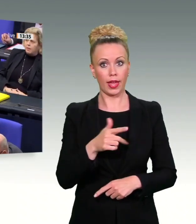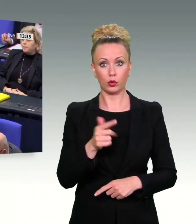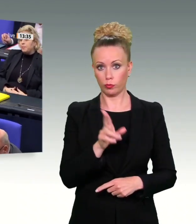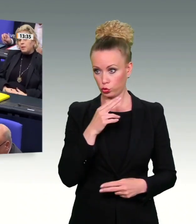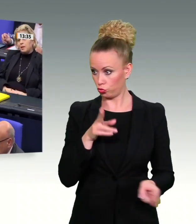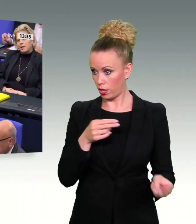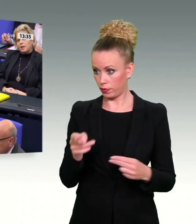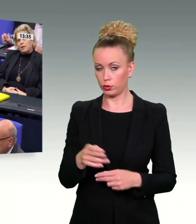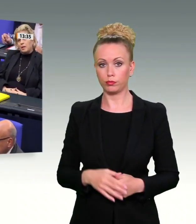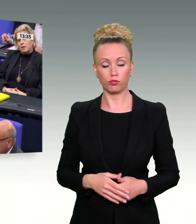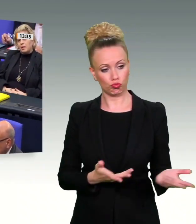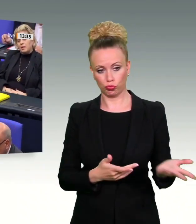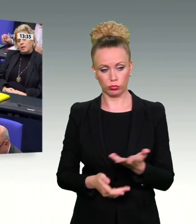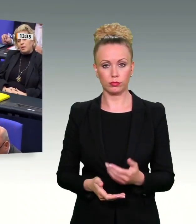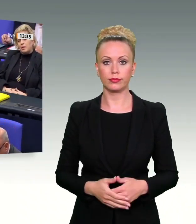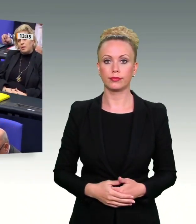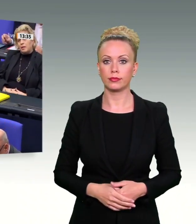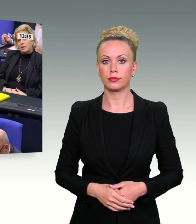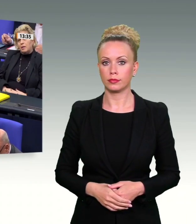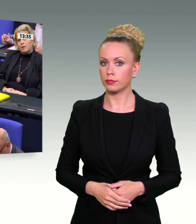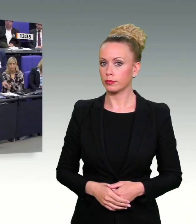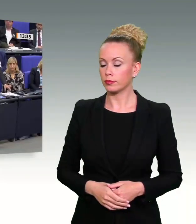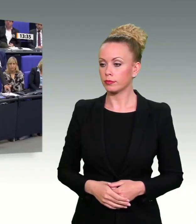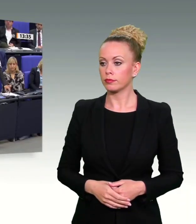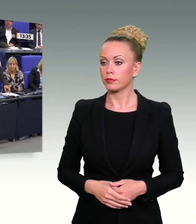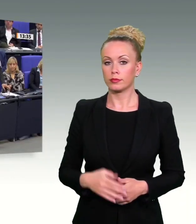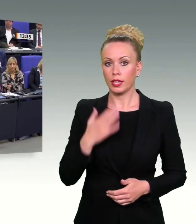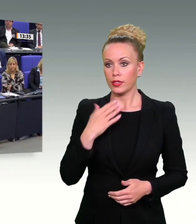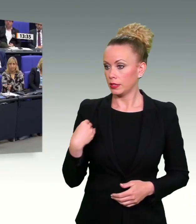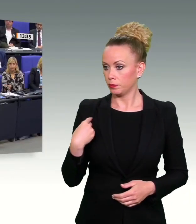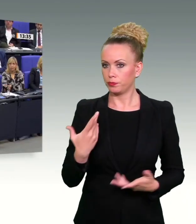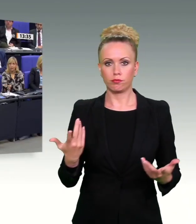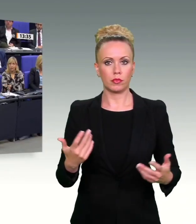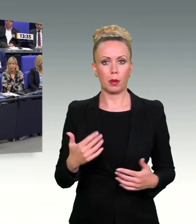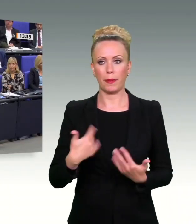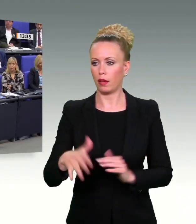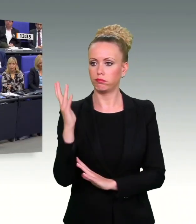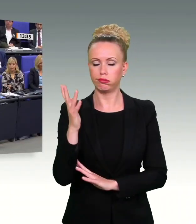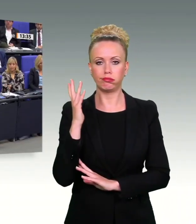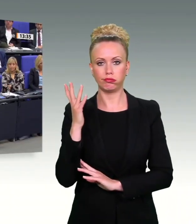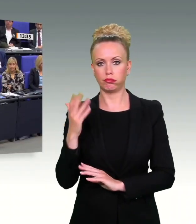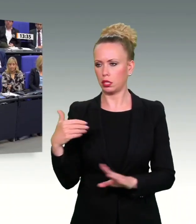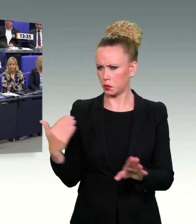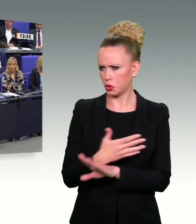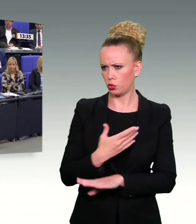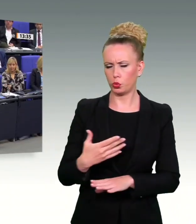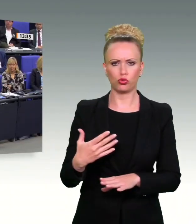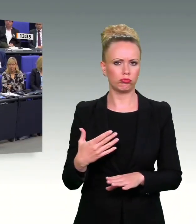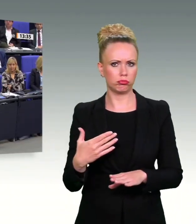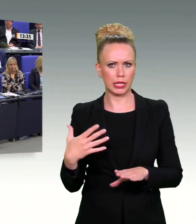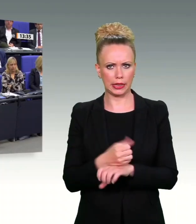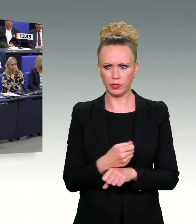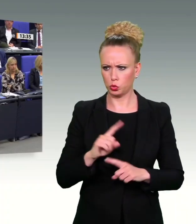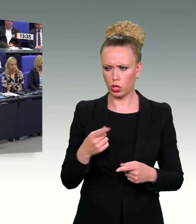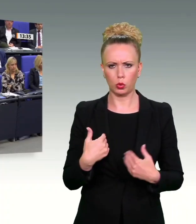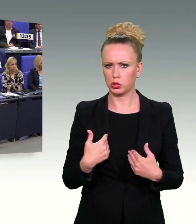Das steht Ihnen zu, bitte. Ja, danke, Herr Kollege Höfling. Das war ja mehr eine Plenarrede als eine Zwischenintervention, die Sie hier gehalten haben. habe